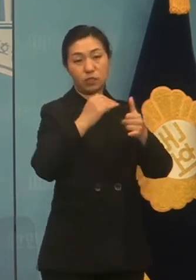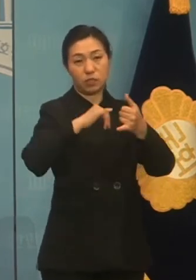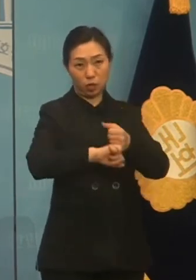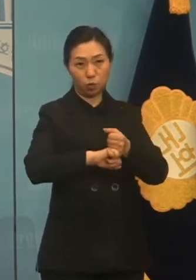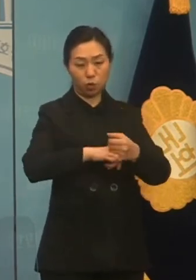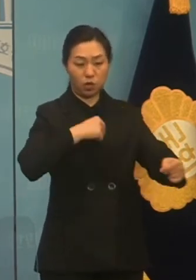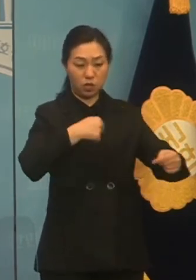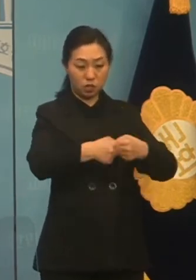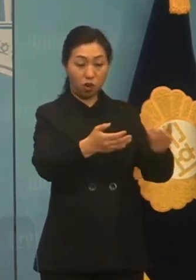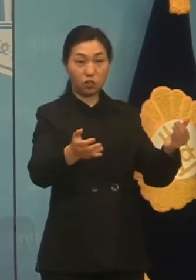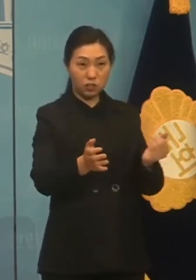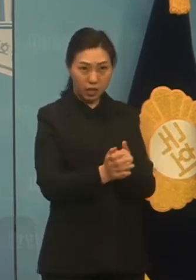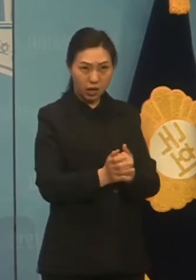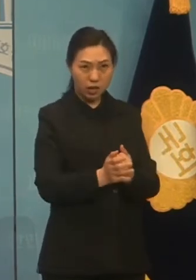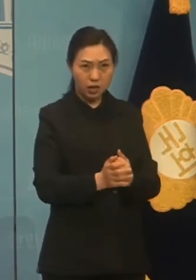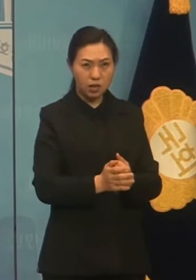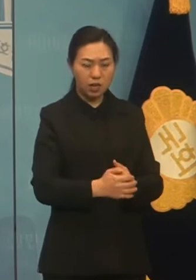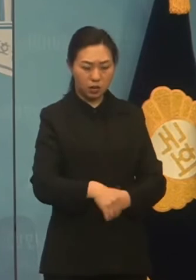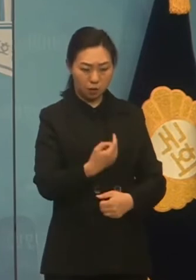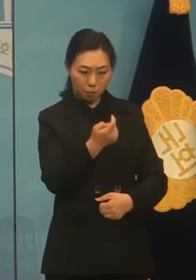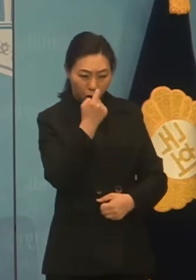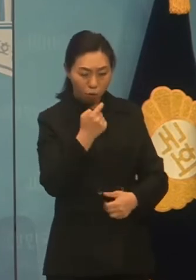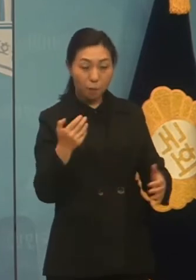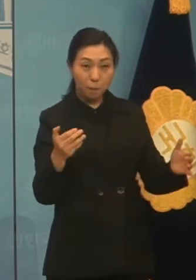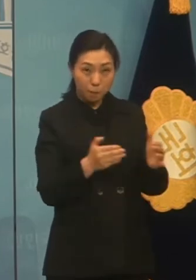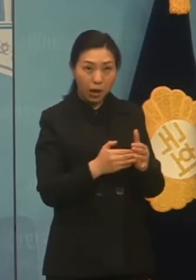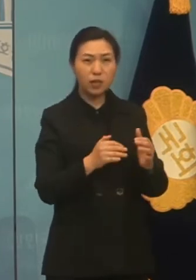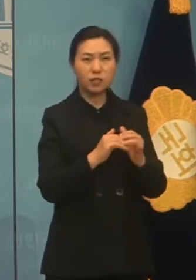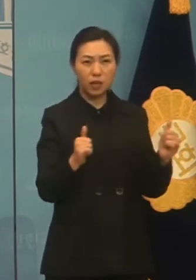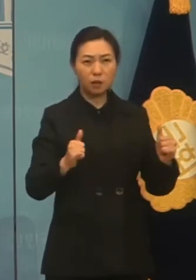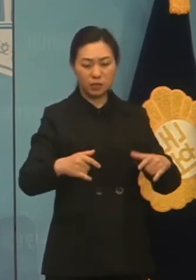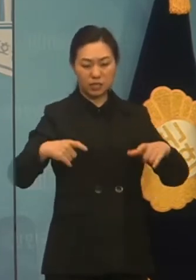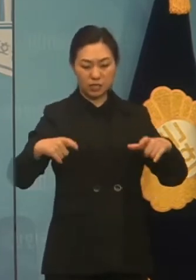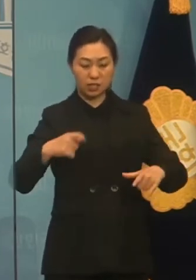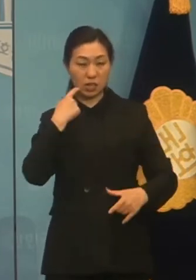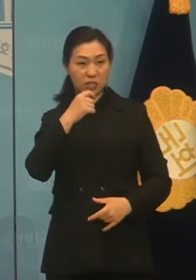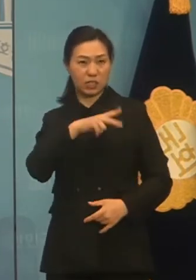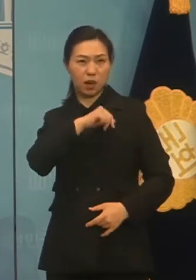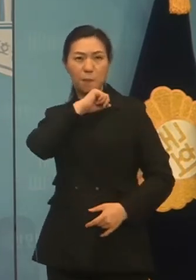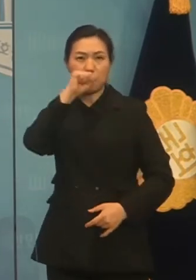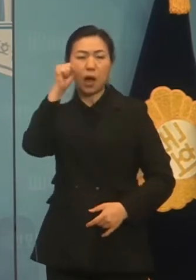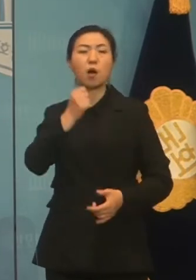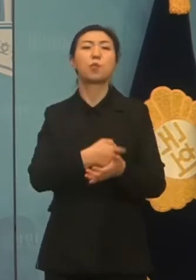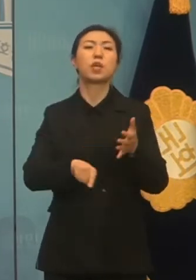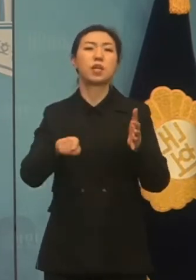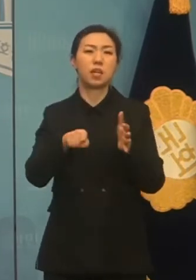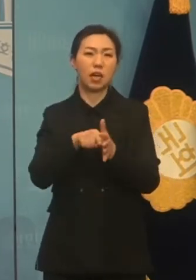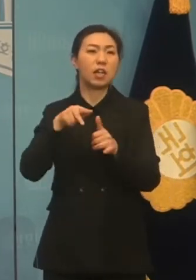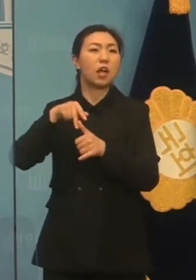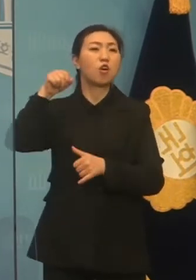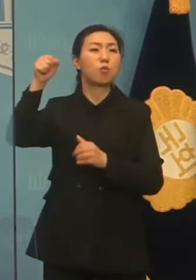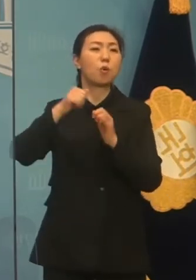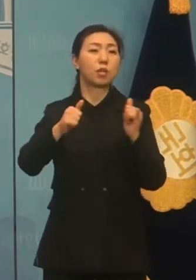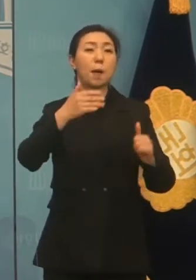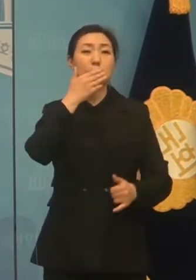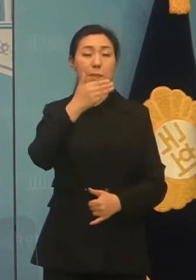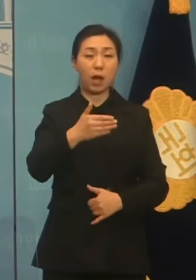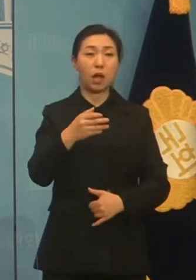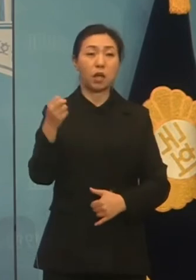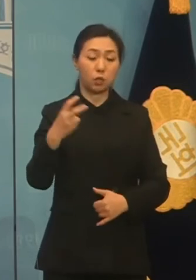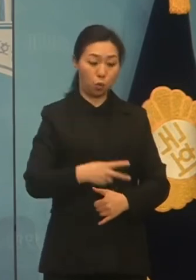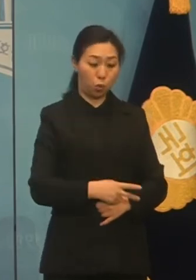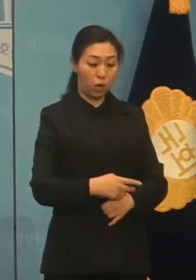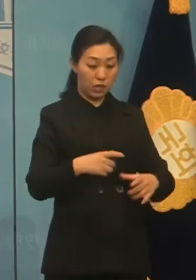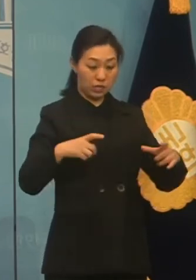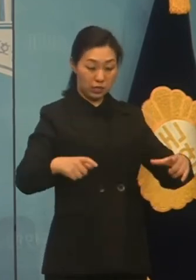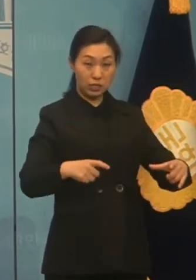교육을 이수한 청년당이라면 누구나 기초의회 의원이 될 수 있고 광역의회 후보가 될 수 있고 시장, 군수,